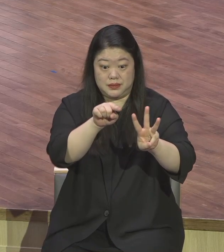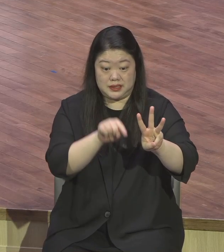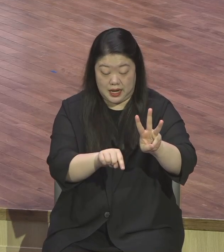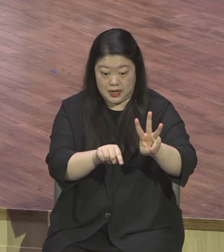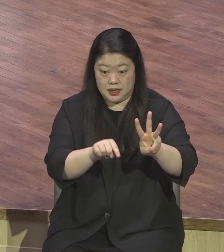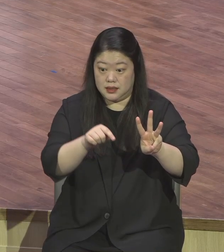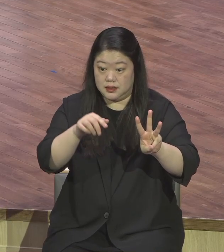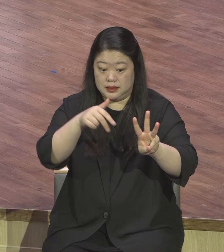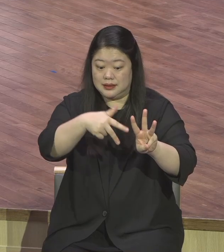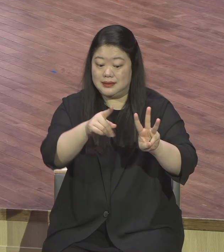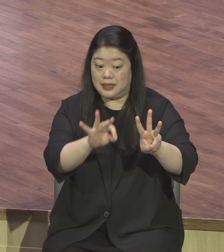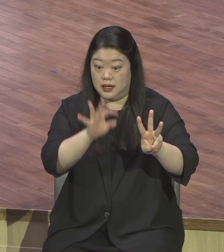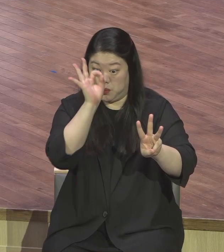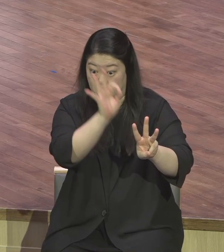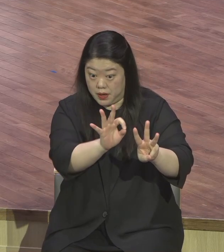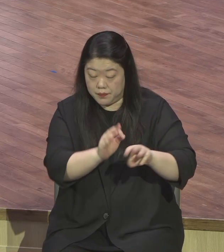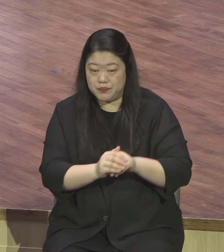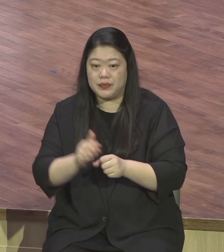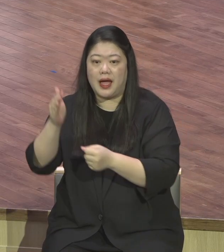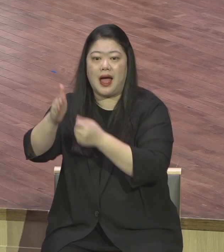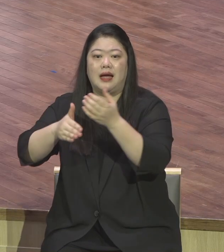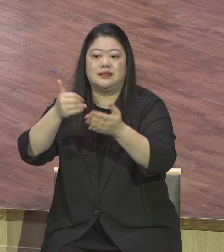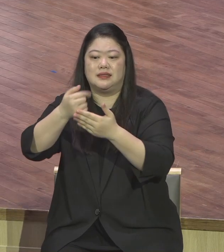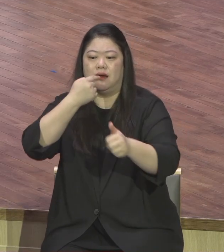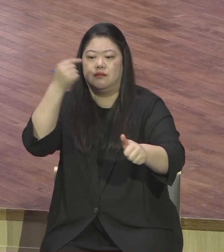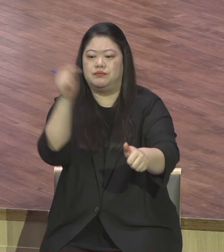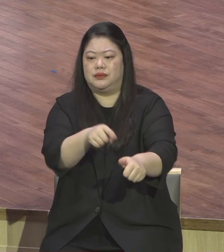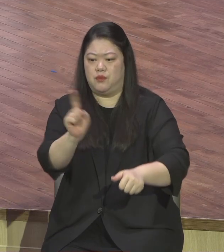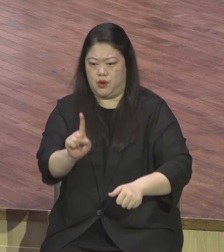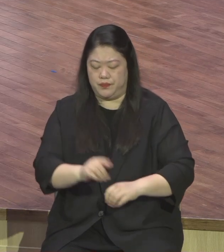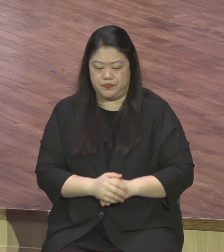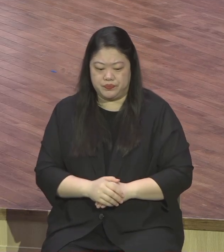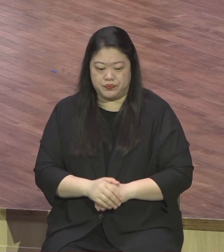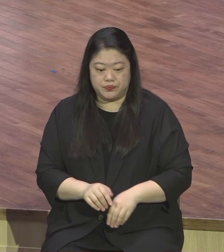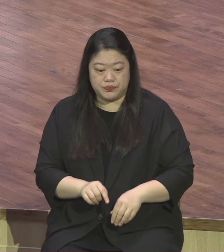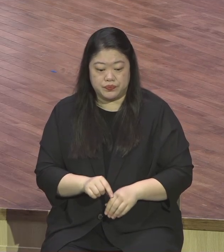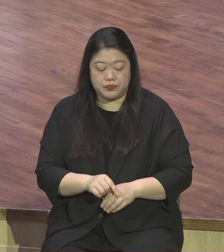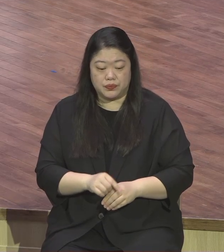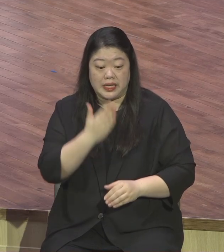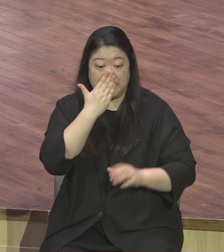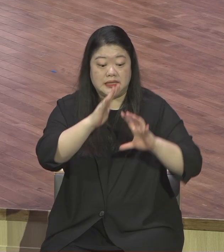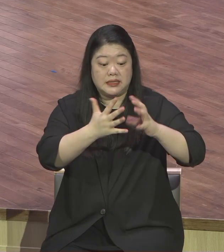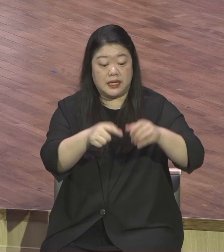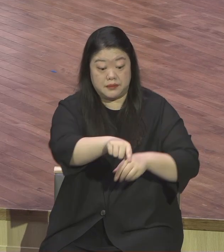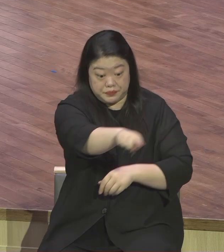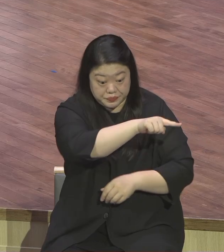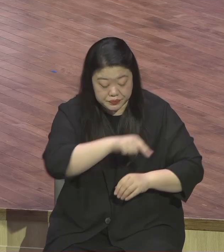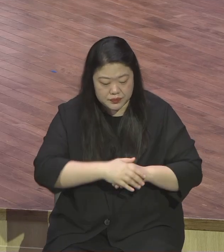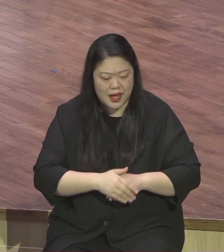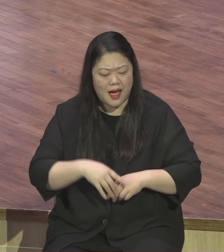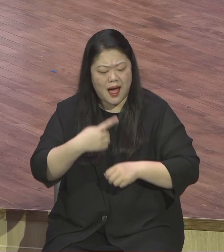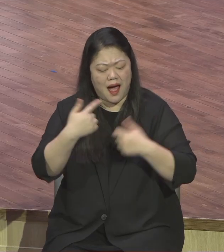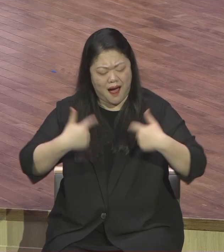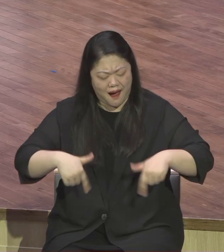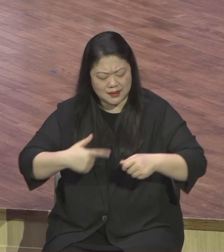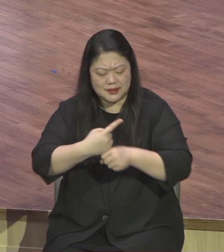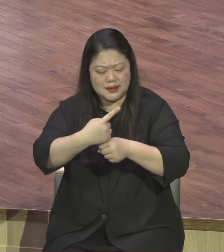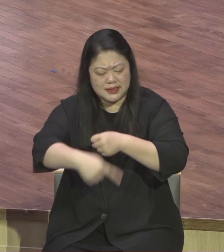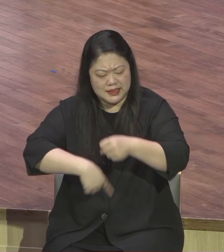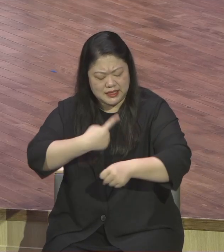이스라엘 백성들에게 너는 매년 세 번 내게 절기를 지킬지니라 라고